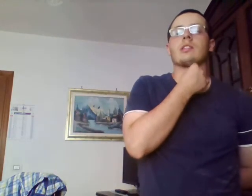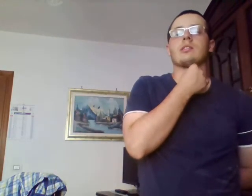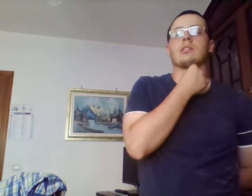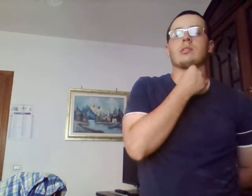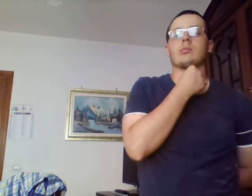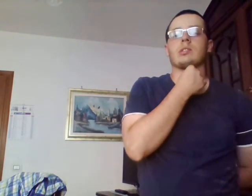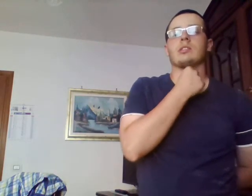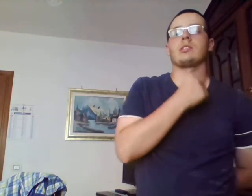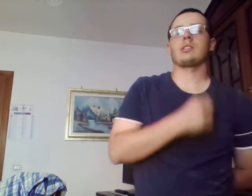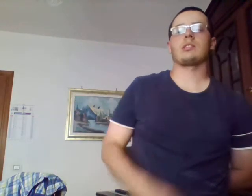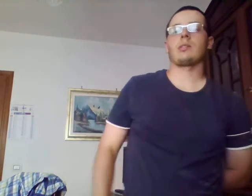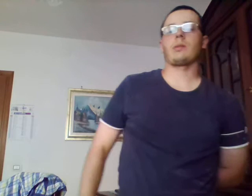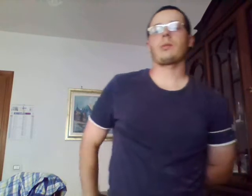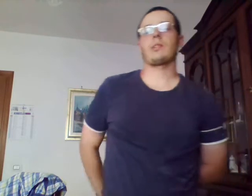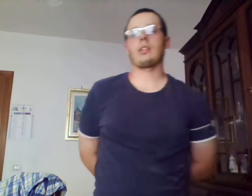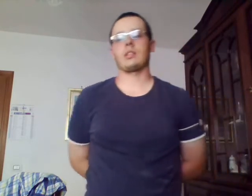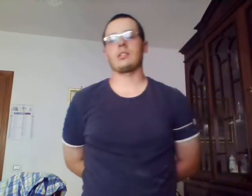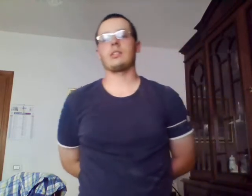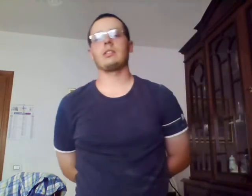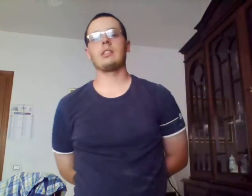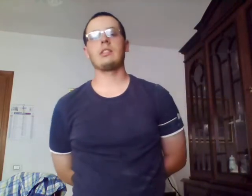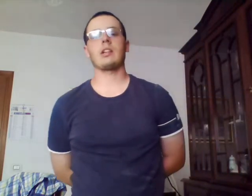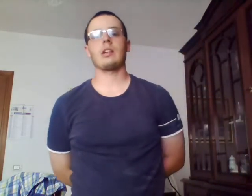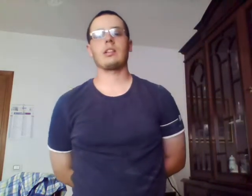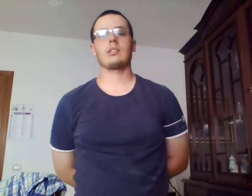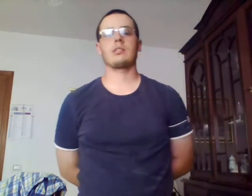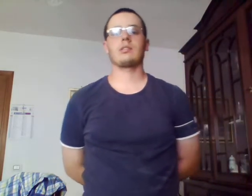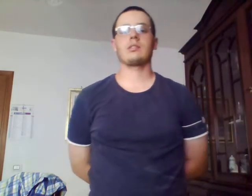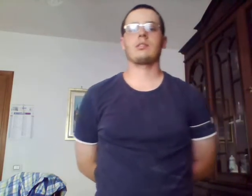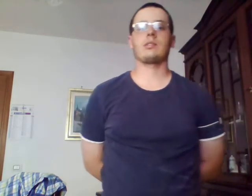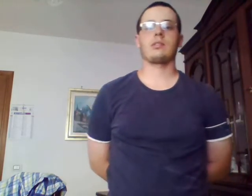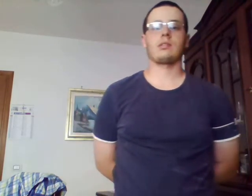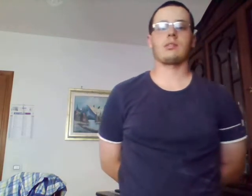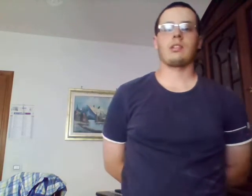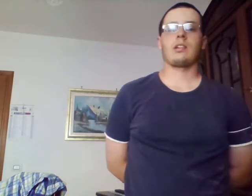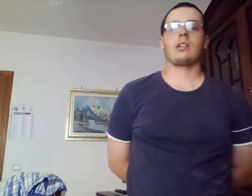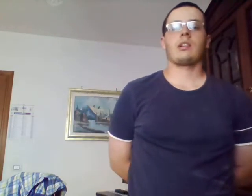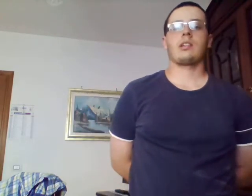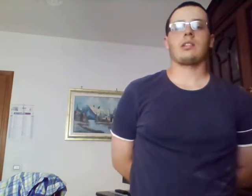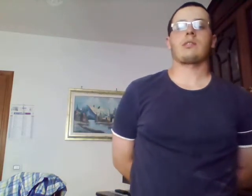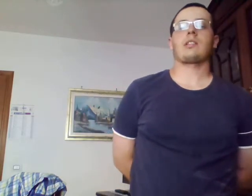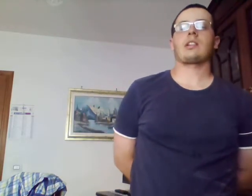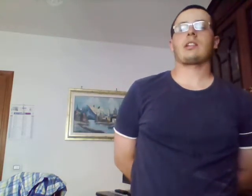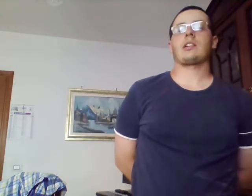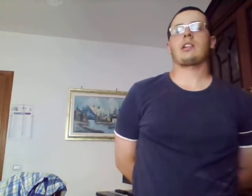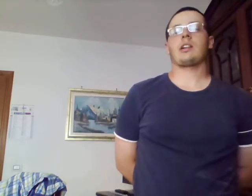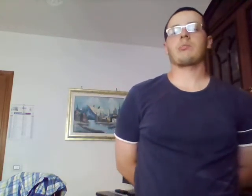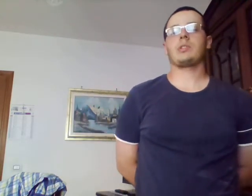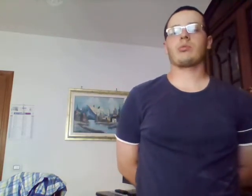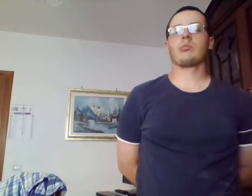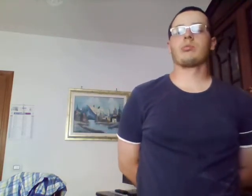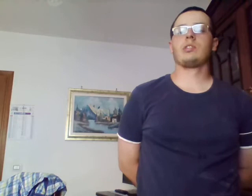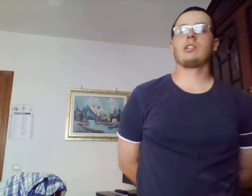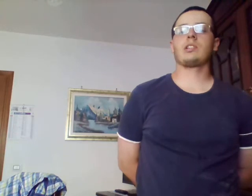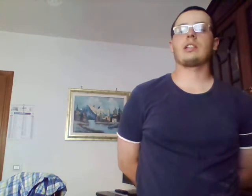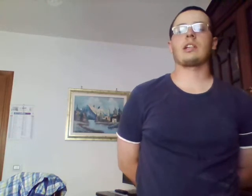quindi stile di vita, le varie abitudini che